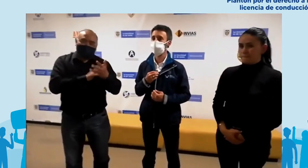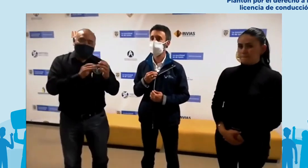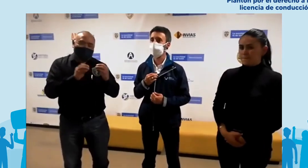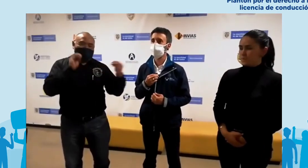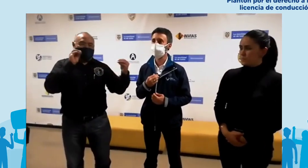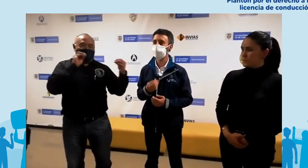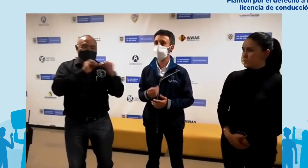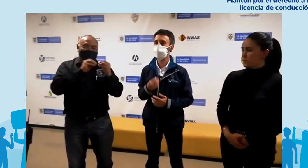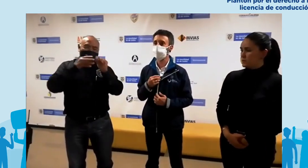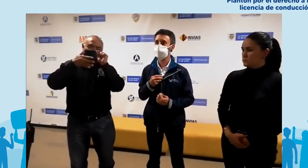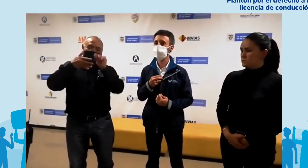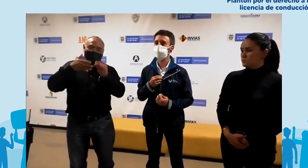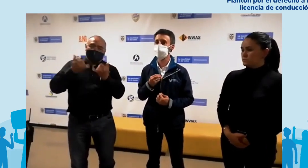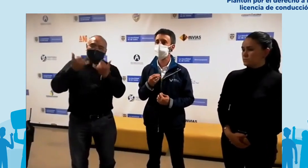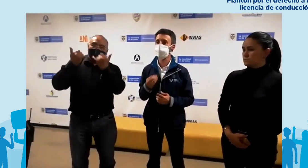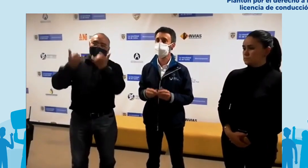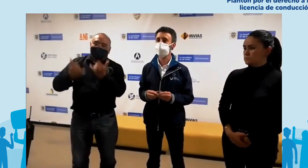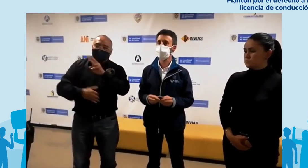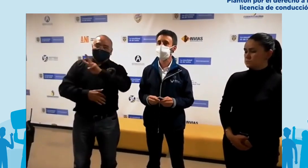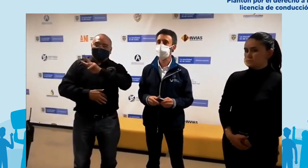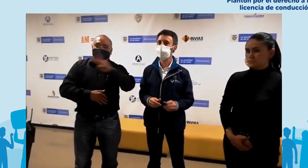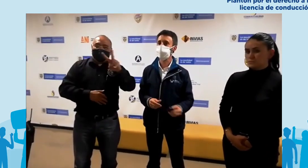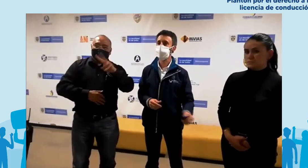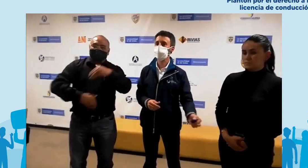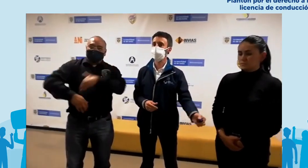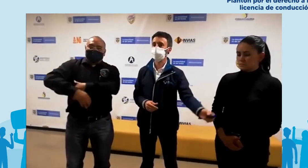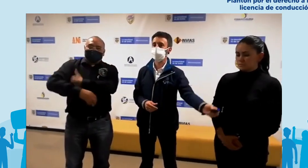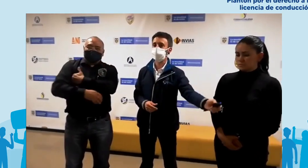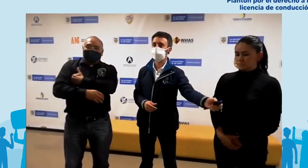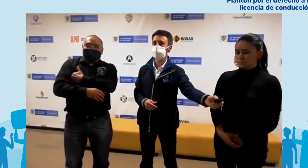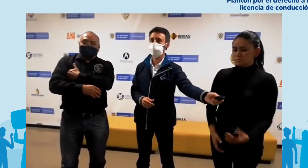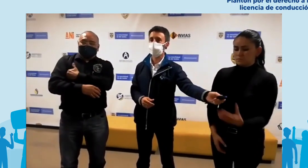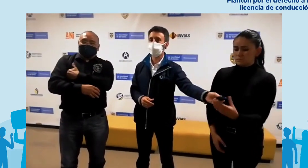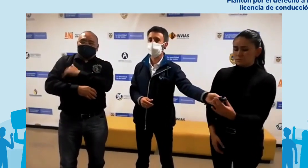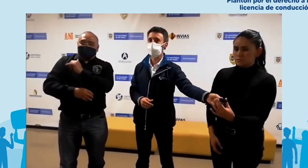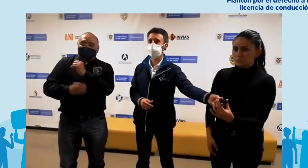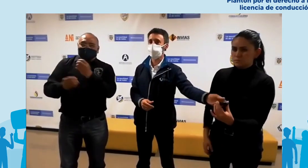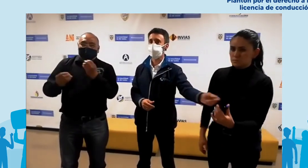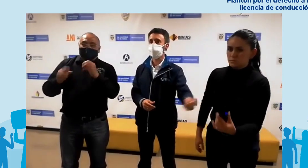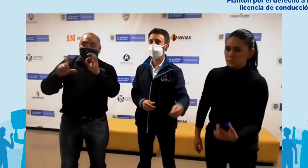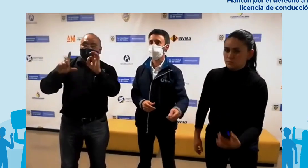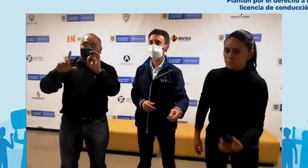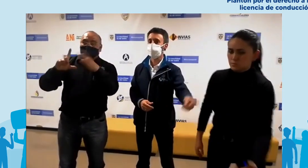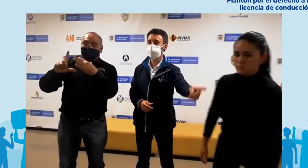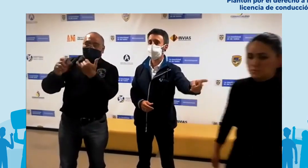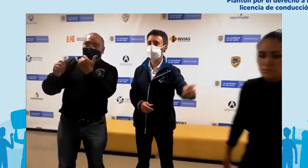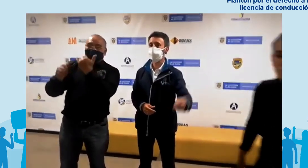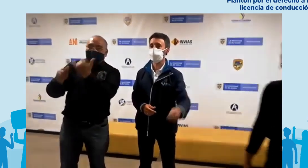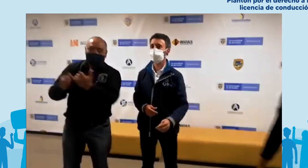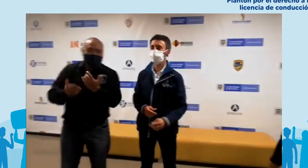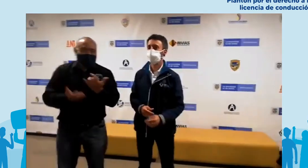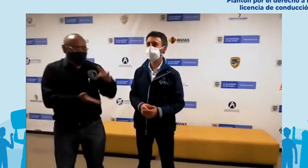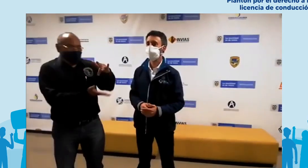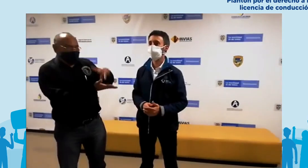Justamente con lo que el doctor Lota acaba de comentar también lo hemos estado haciendo con la viceministra